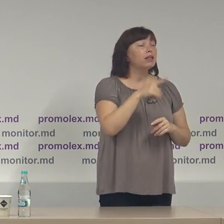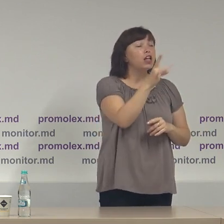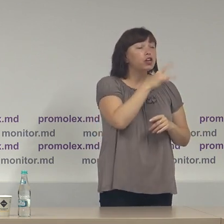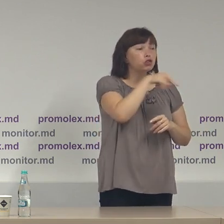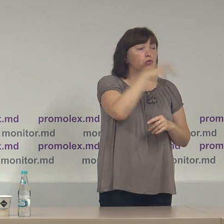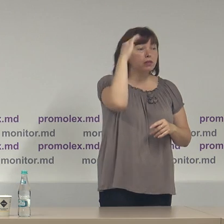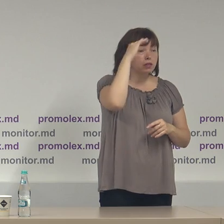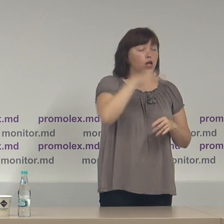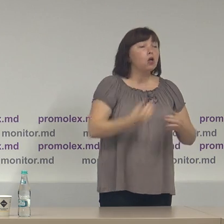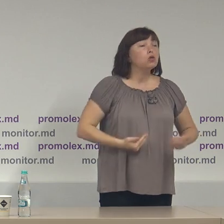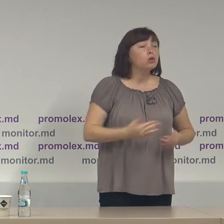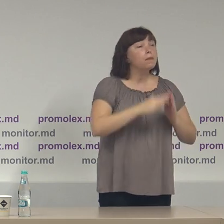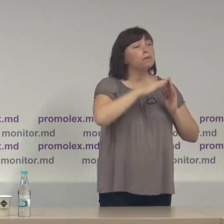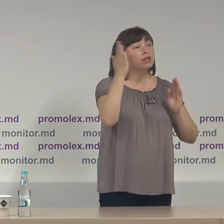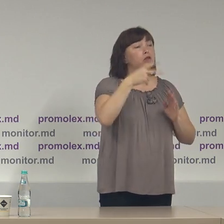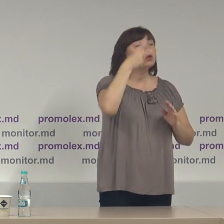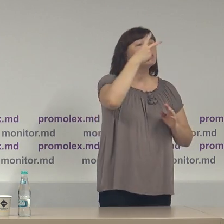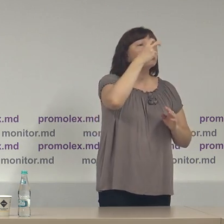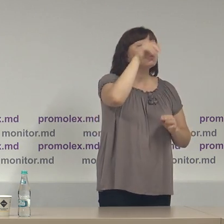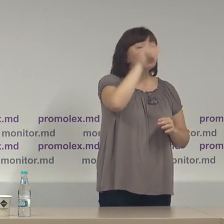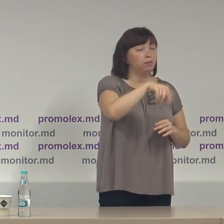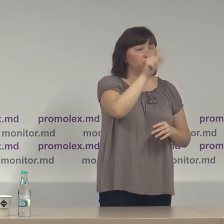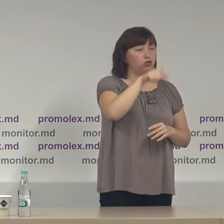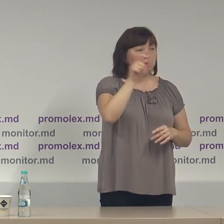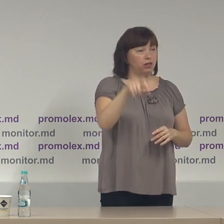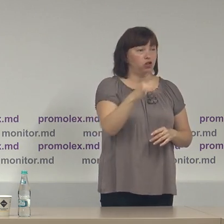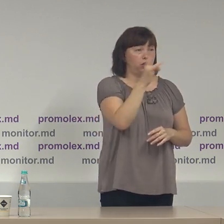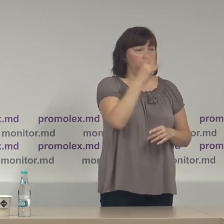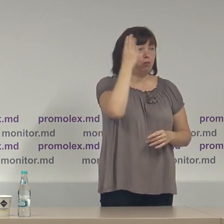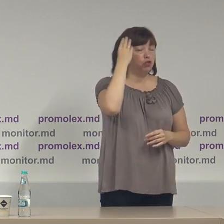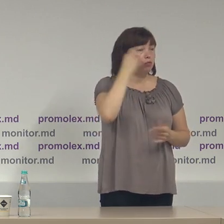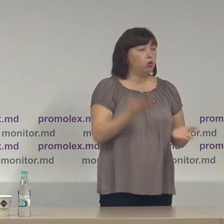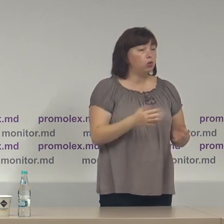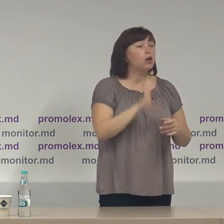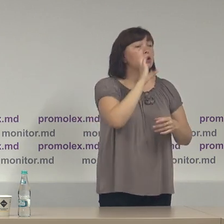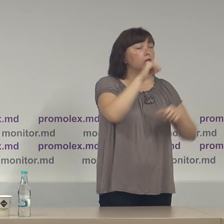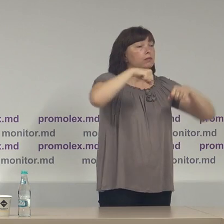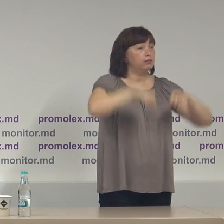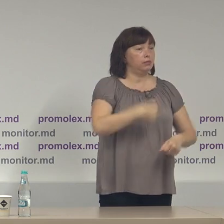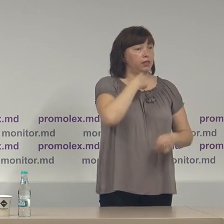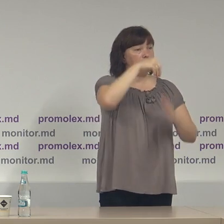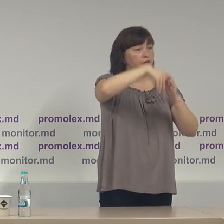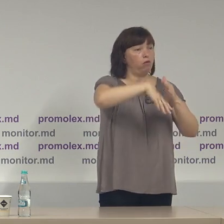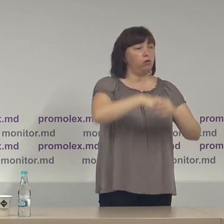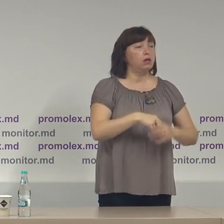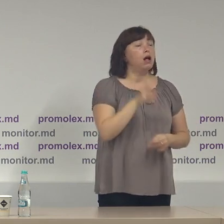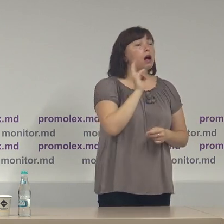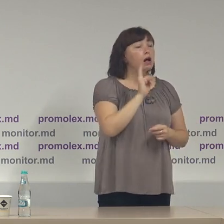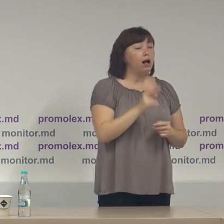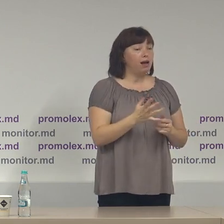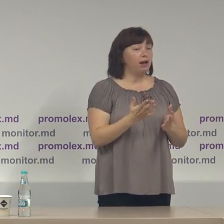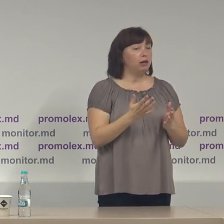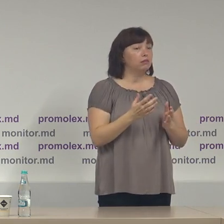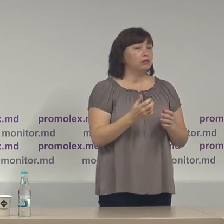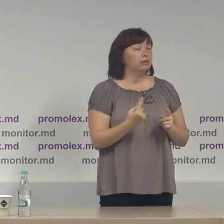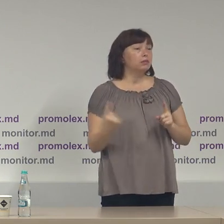transnistreană locuiesc peste 200.000 cetățeni a Republicii Moldova cu drept de vot care pe lângă